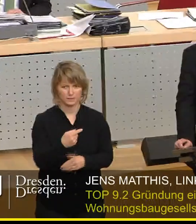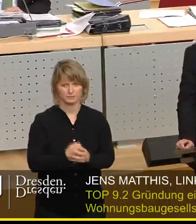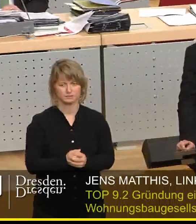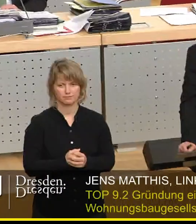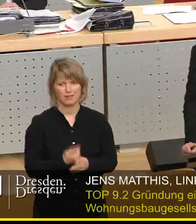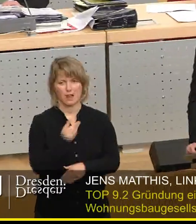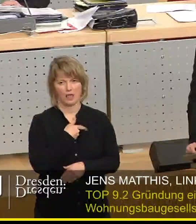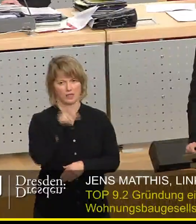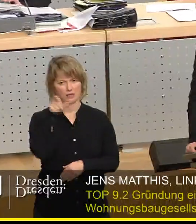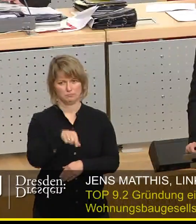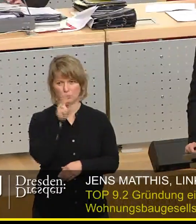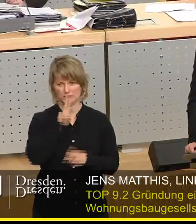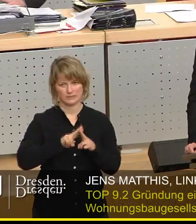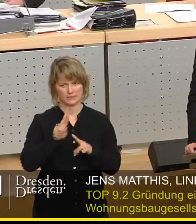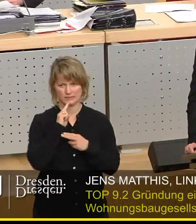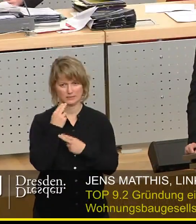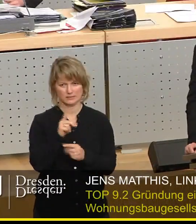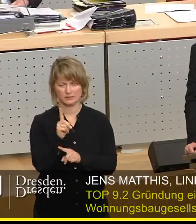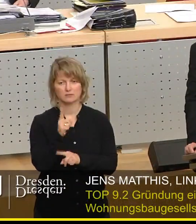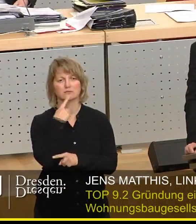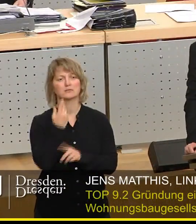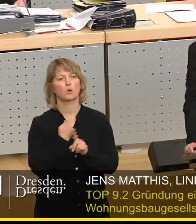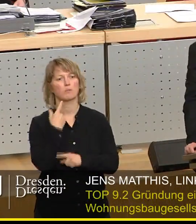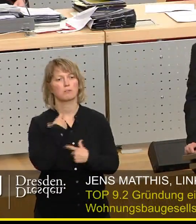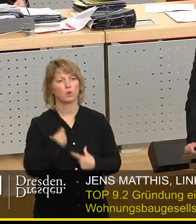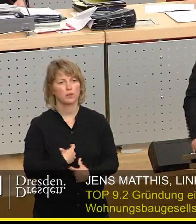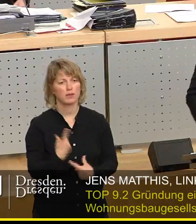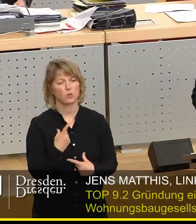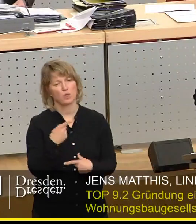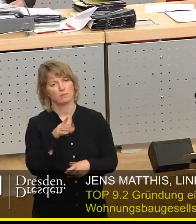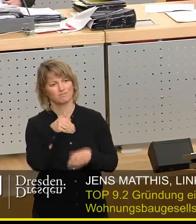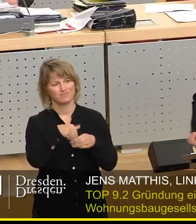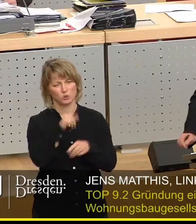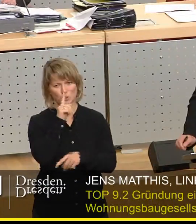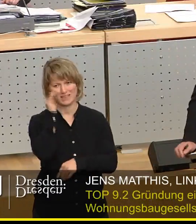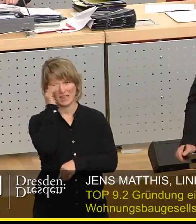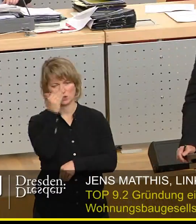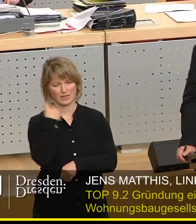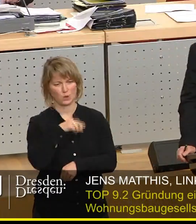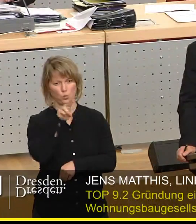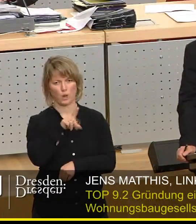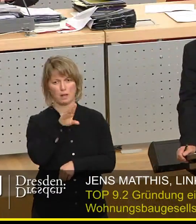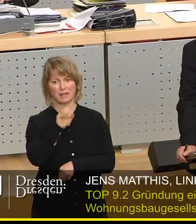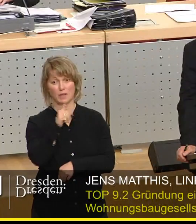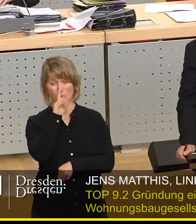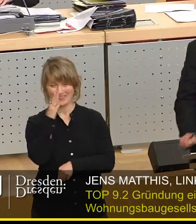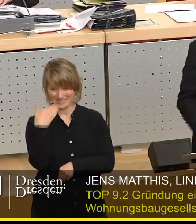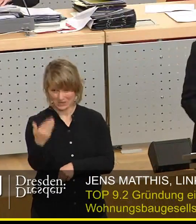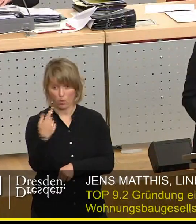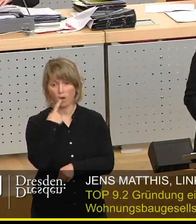leider berichtigen, wenn Sie sagen, Ihr Oberbürgermeister, Ihr theoretischer Oberbürgermeister Markus Ulbisch hätte das ganz anders